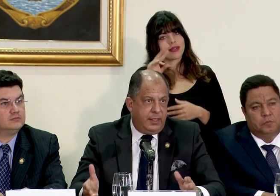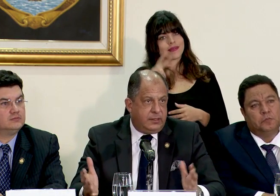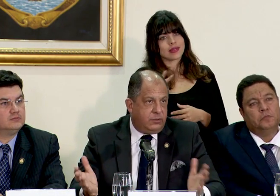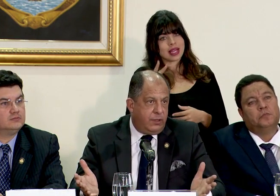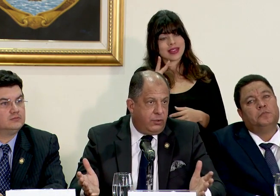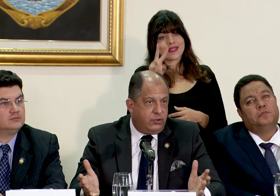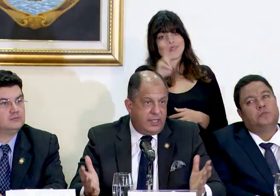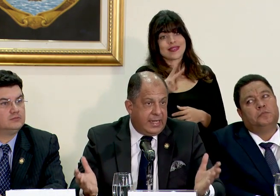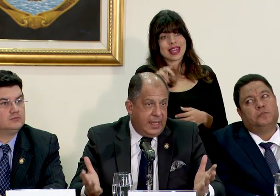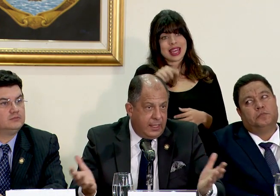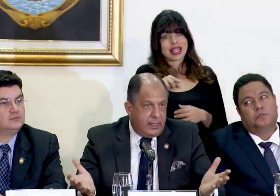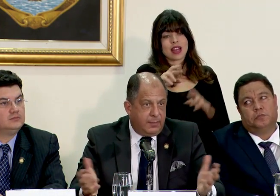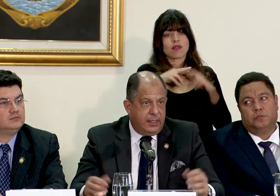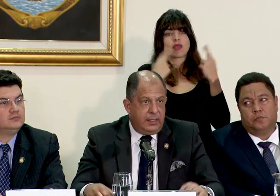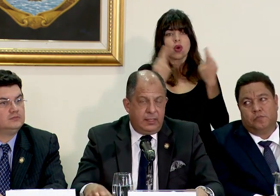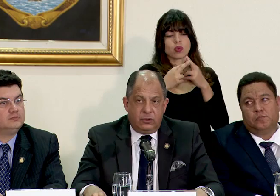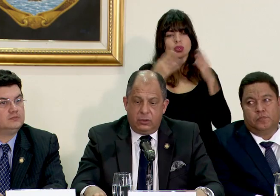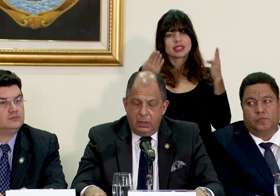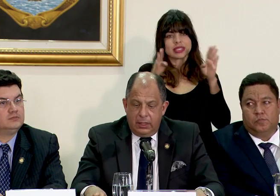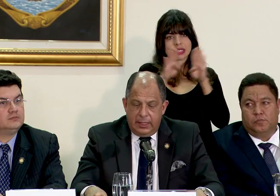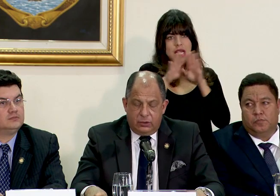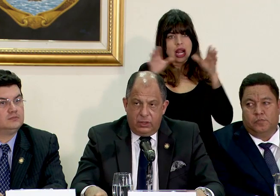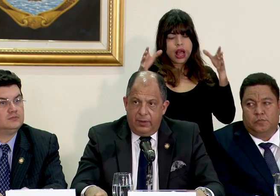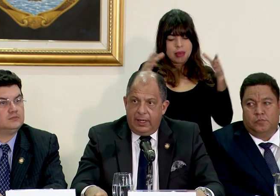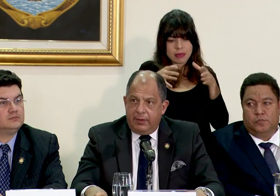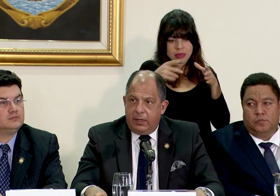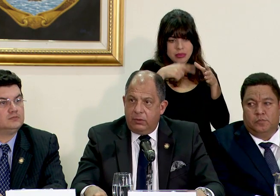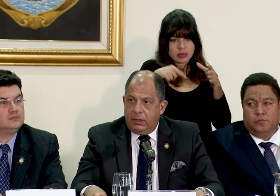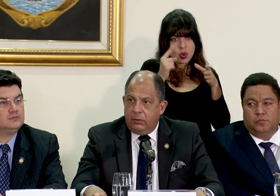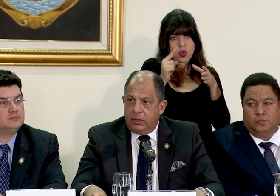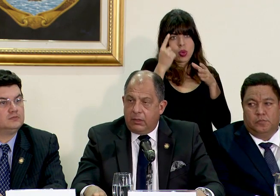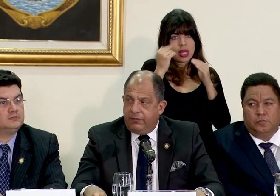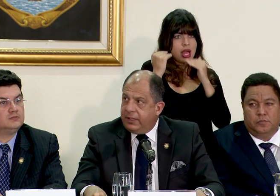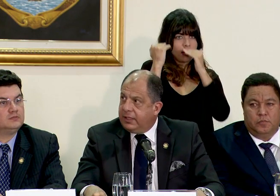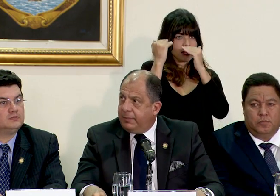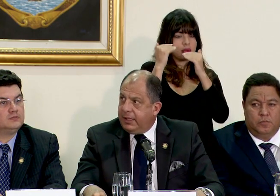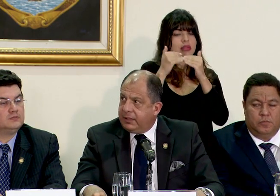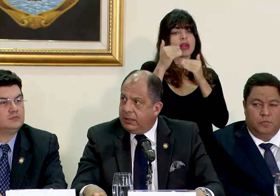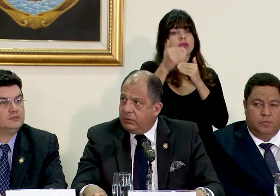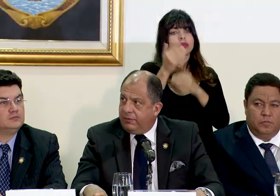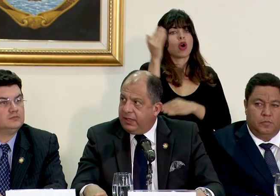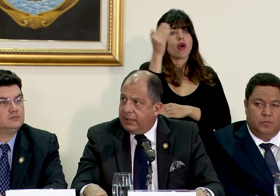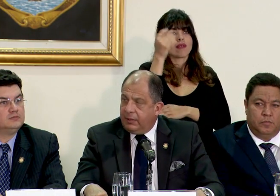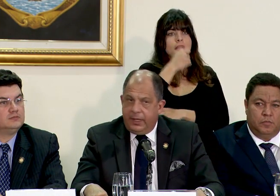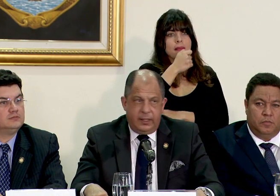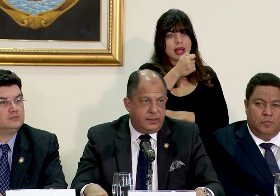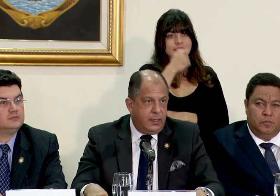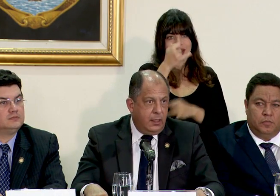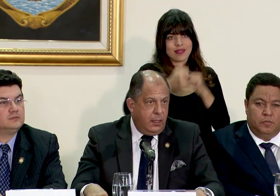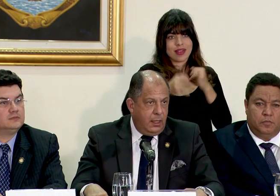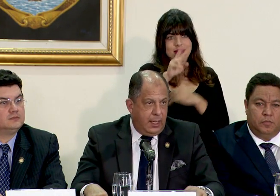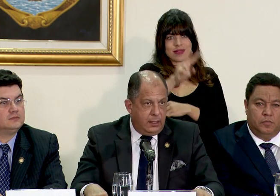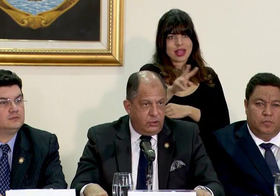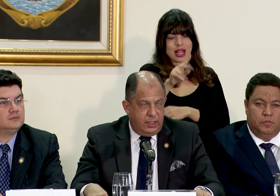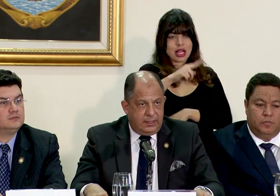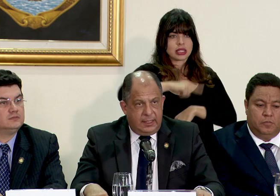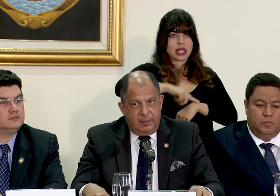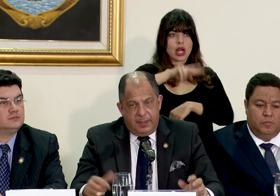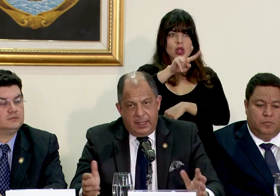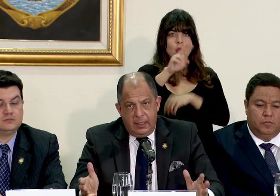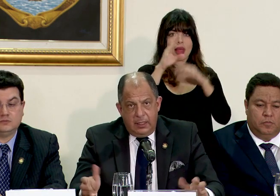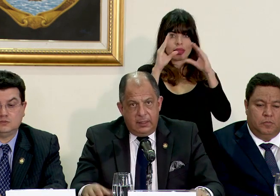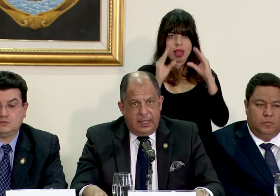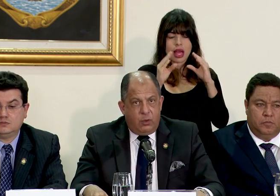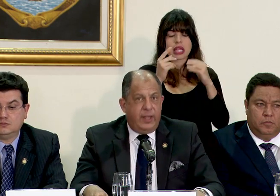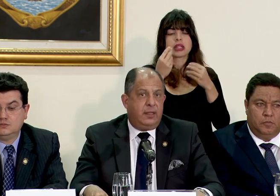La reunión del viernes es una reunión cerrada del panel de alto nivel, habrá una conferencia de prensa, entiendo, final del viernes a las dos de la